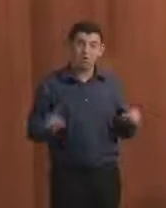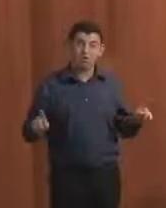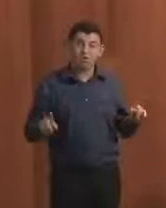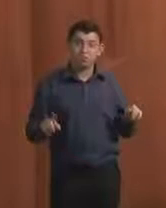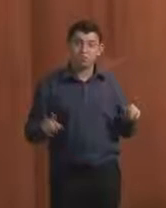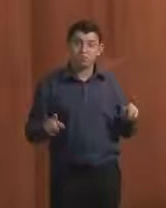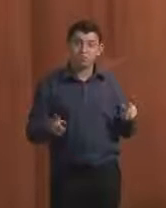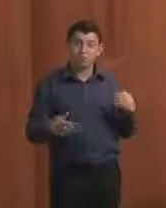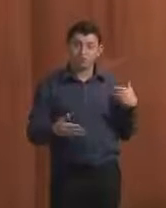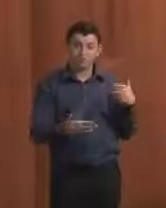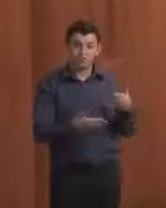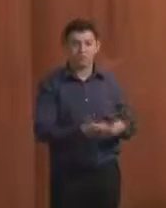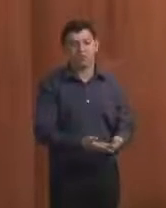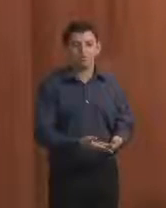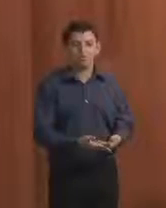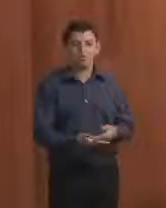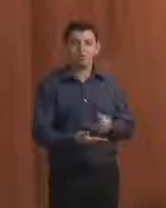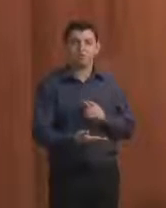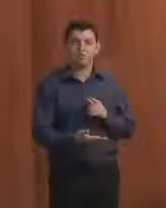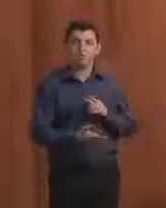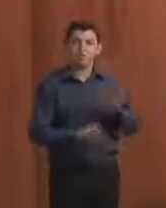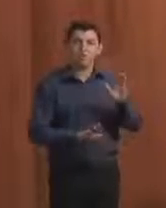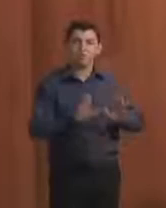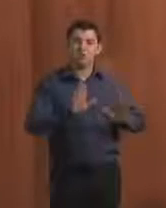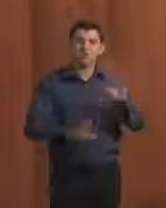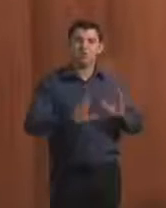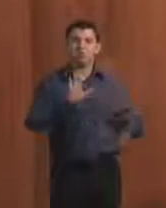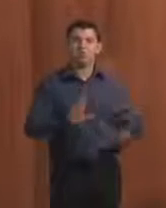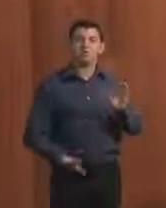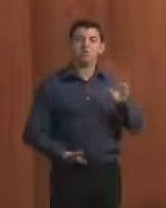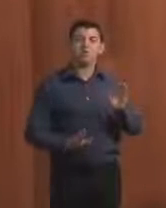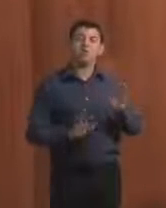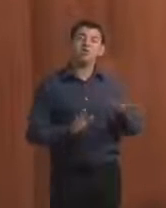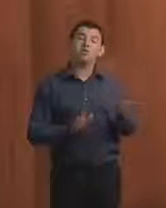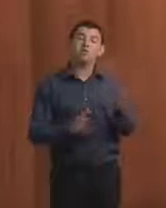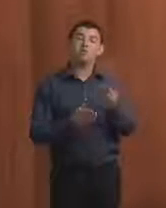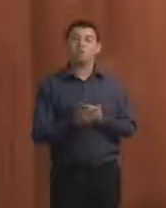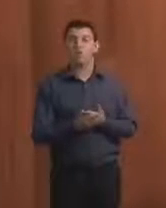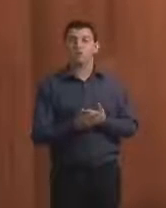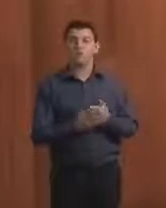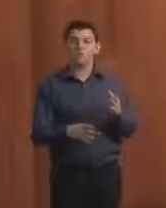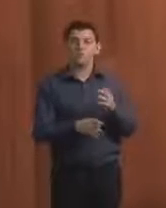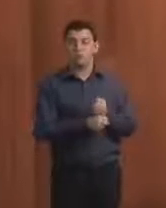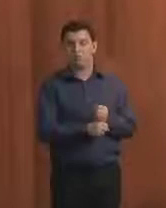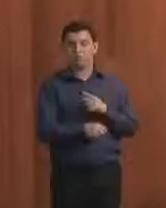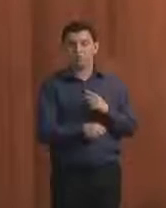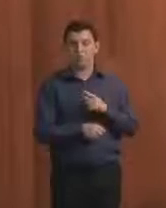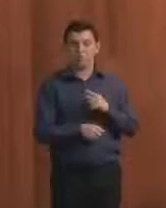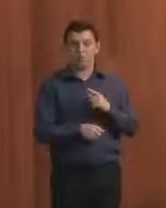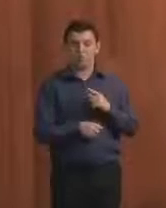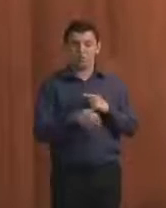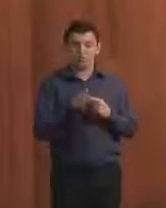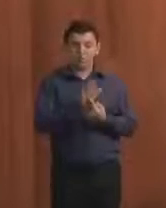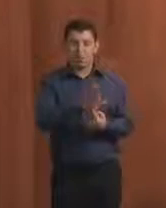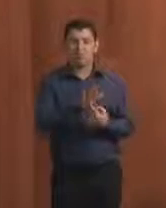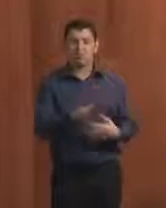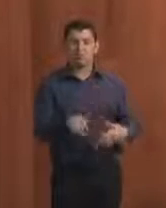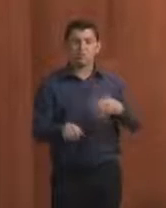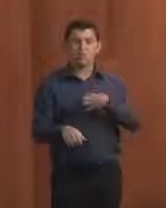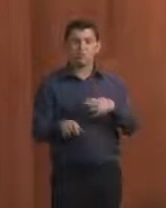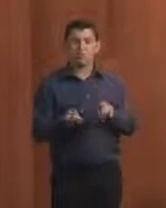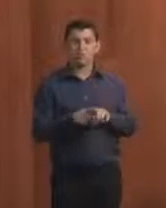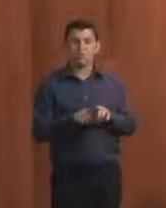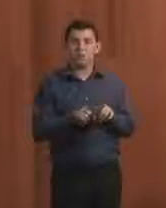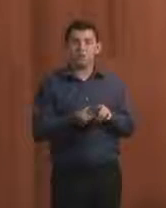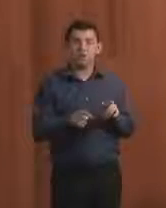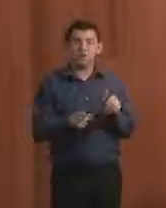retiraram a parte de licitação desses processos de contas para tentar trazer mais transparência nesse sentido. Outra questão, ainda nesse primeiro